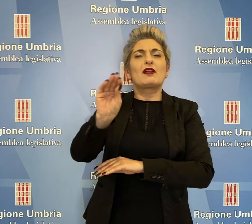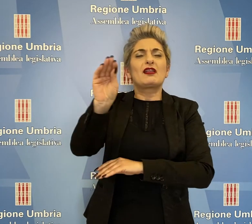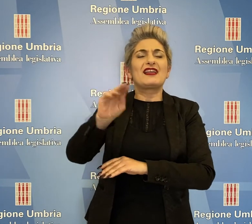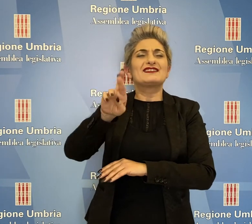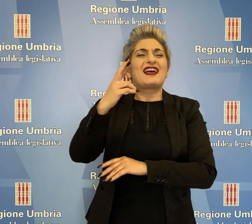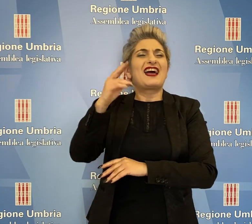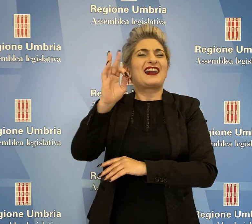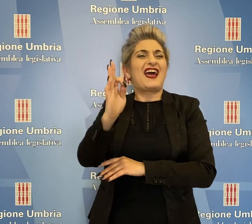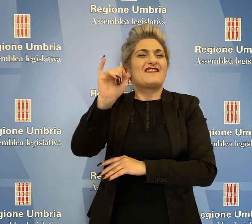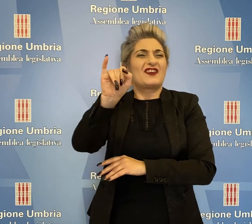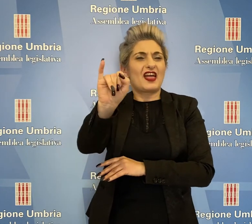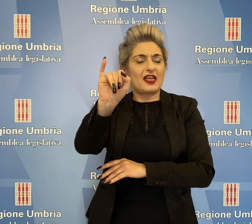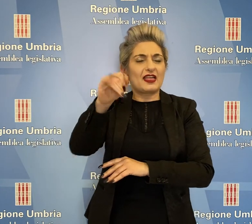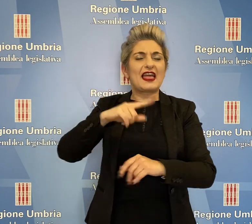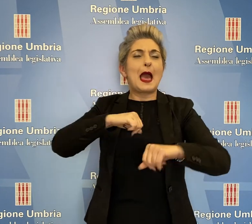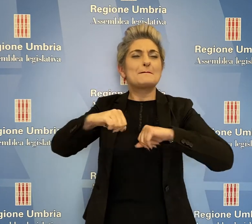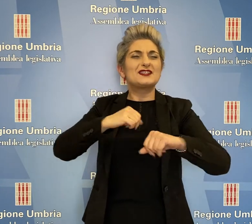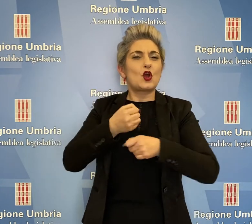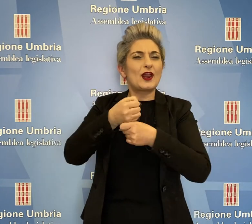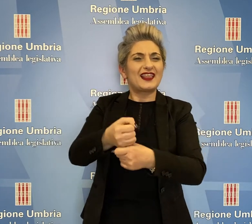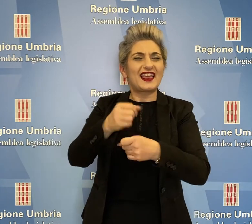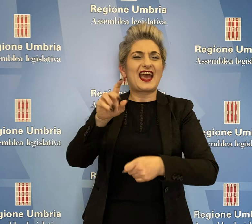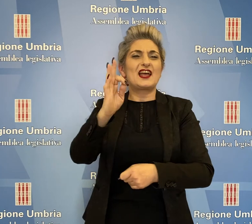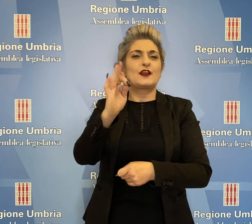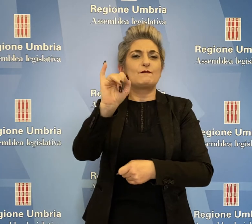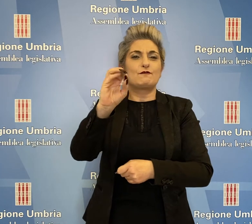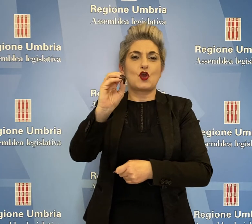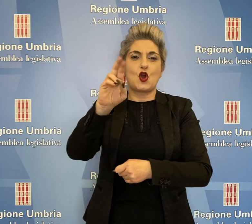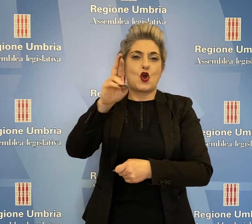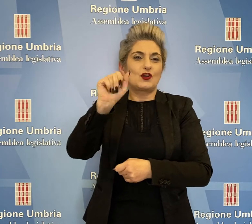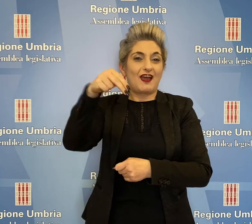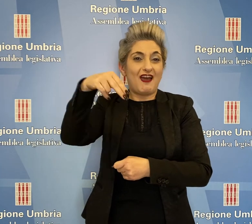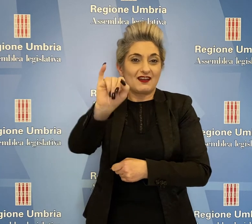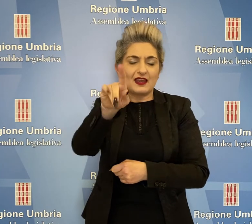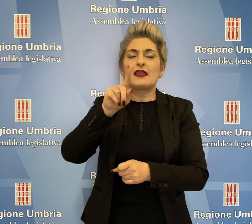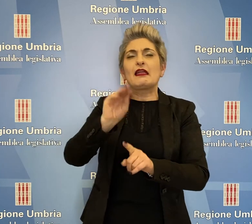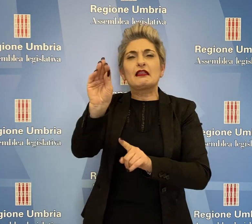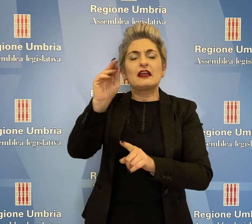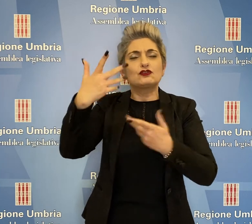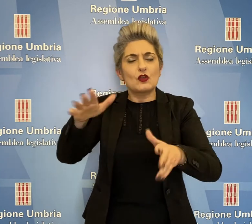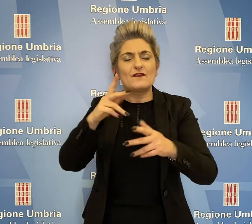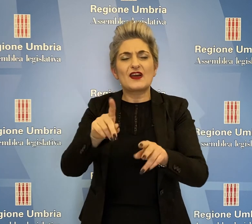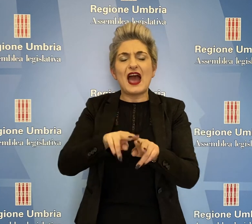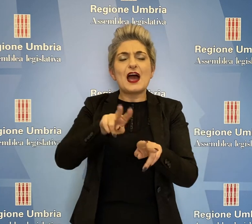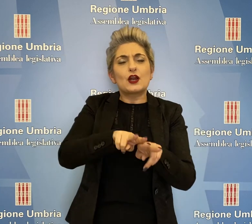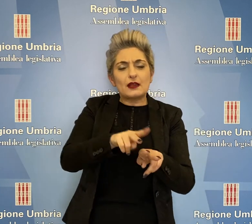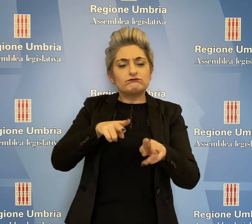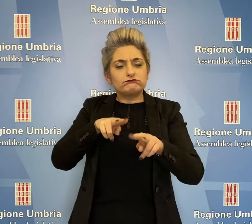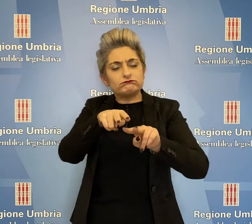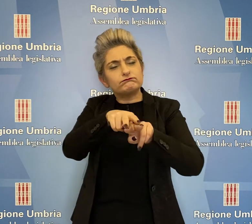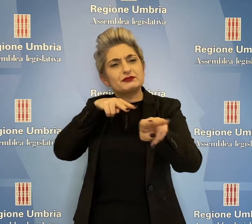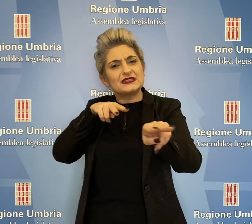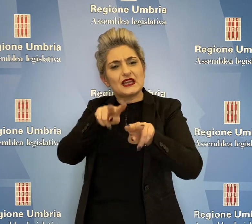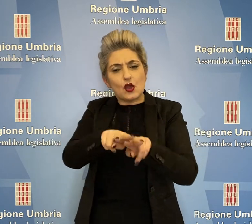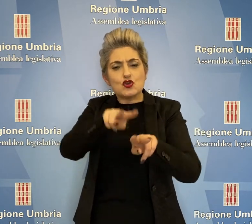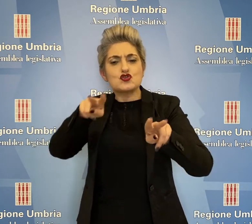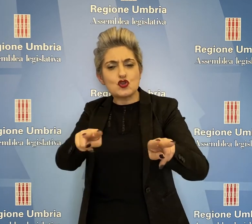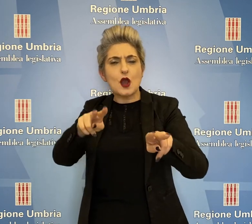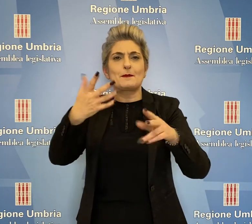Vera Fiorani, ha detto Melasecche, per approfondire il raddoppio da Foligno a Terontola, quindi della tratta che collega gran parte dell